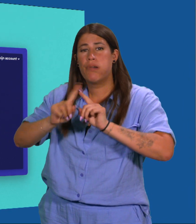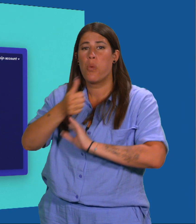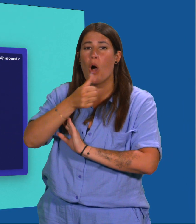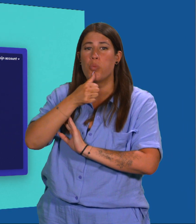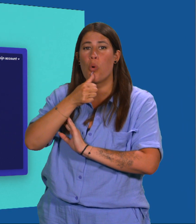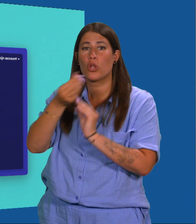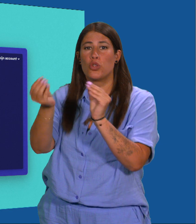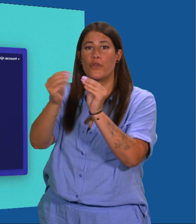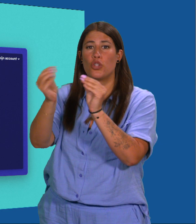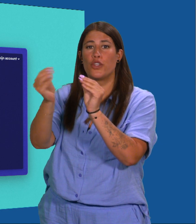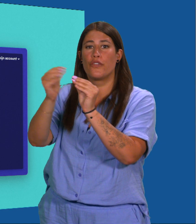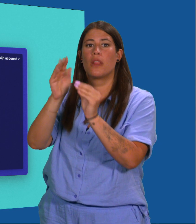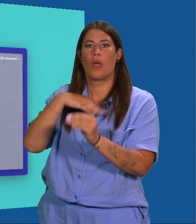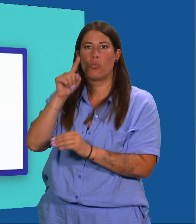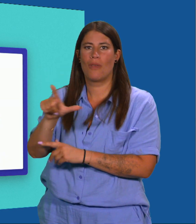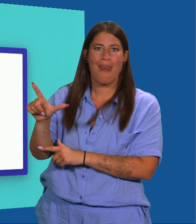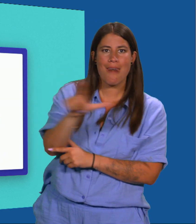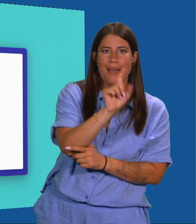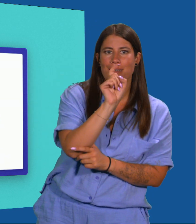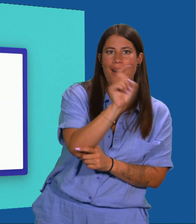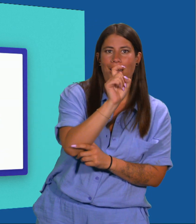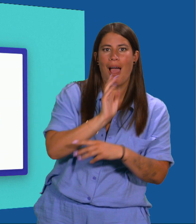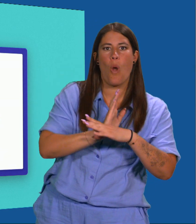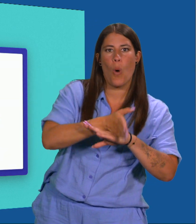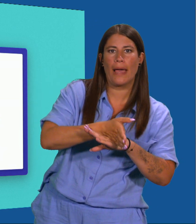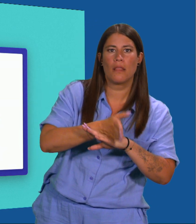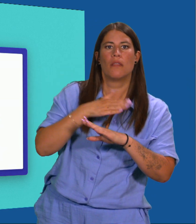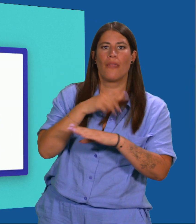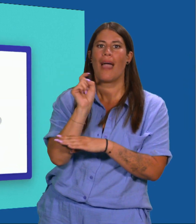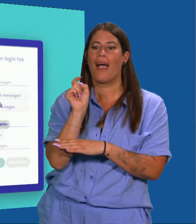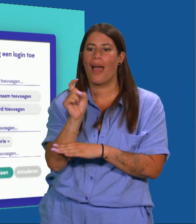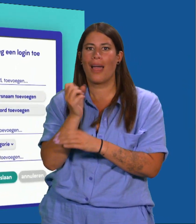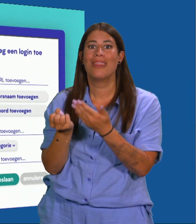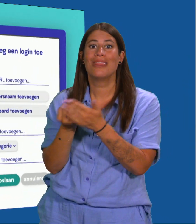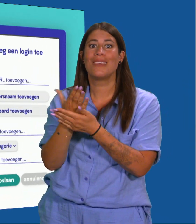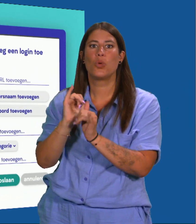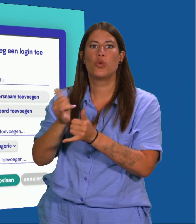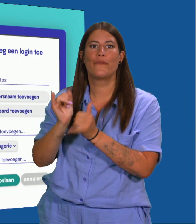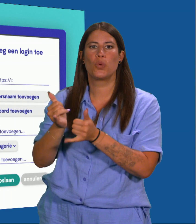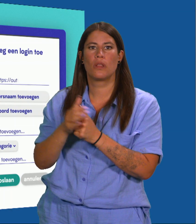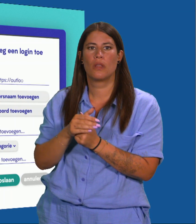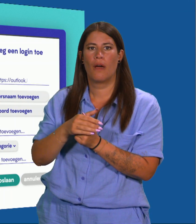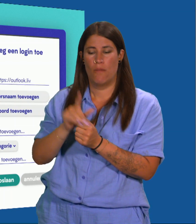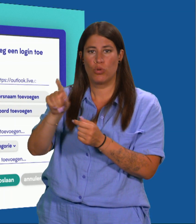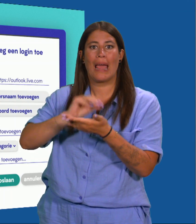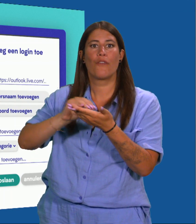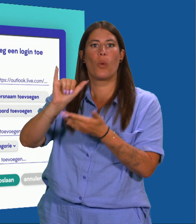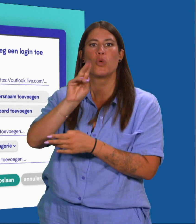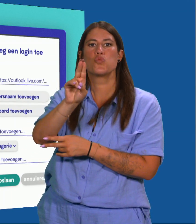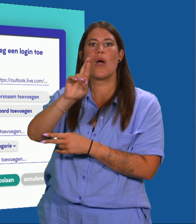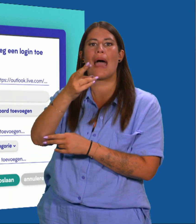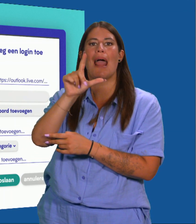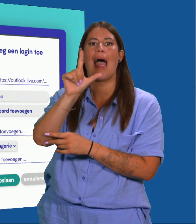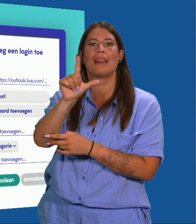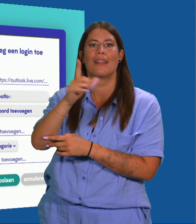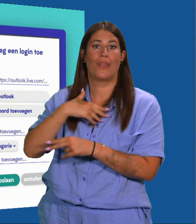links op Logins. Klik op Nieuwe toevoegen. Vul de URL in van de website en je